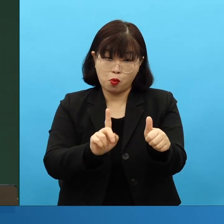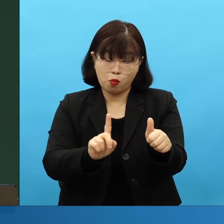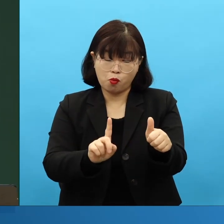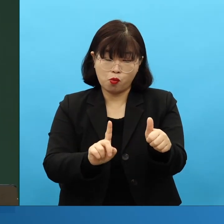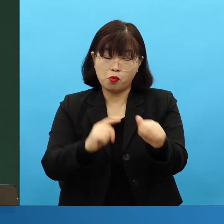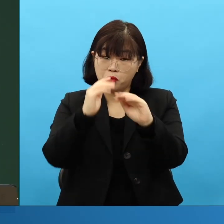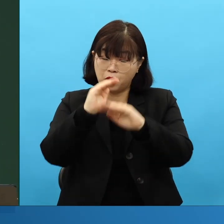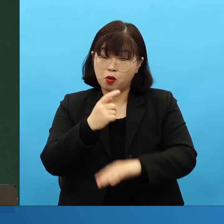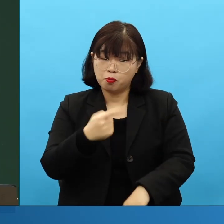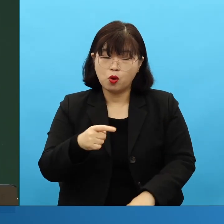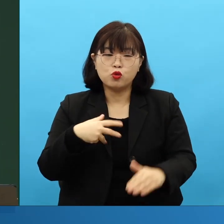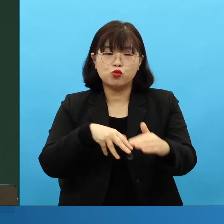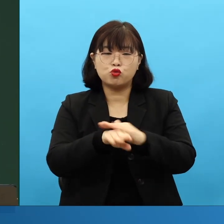수레국 3장 18절이요.